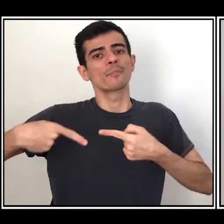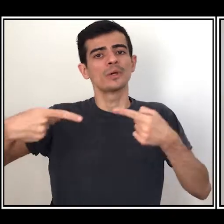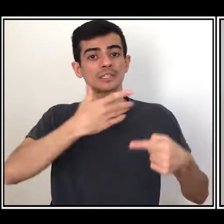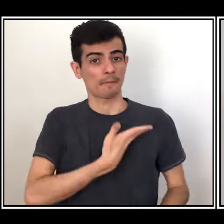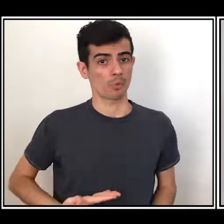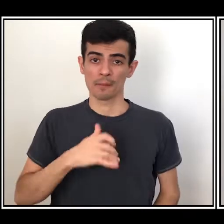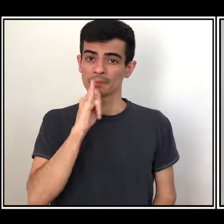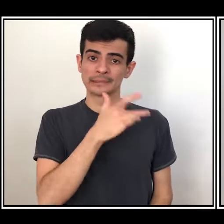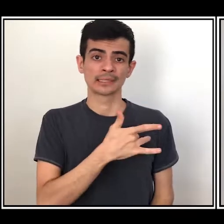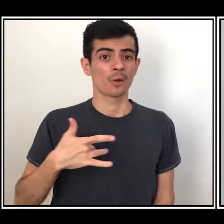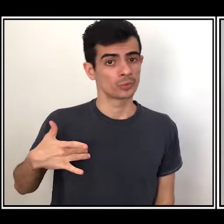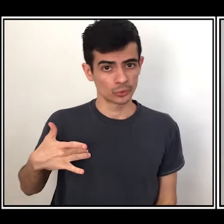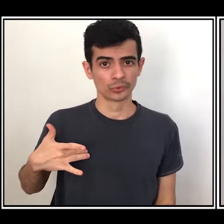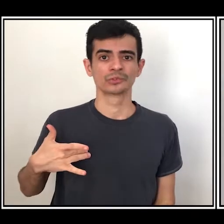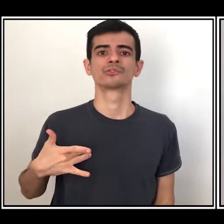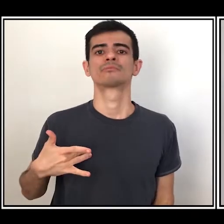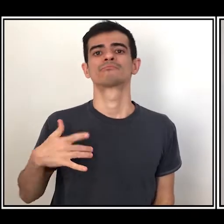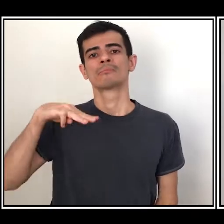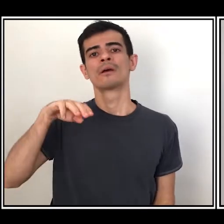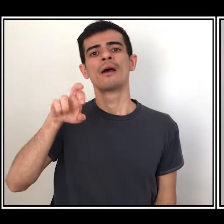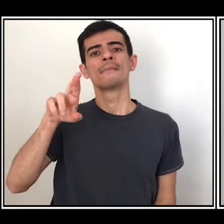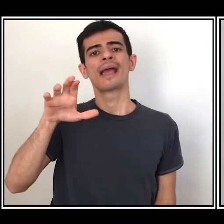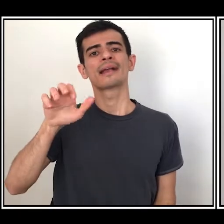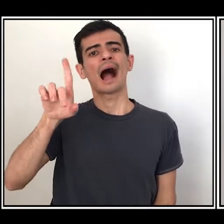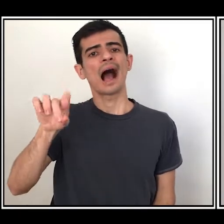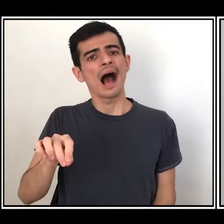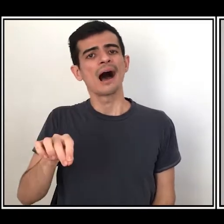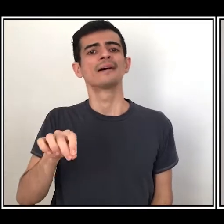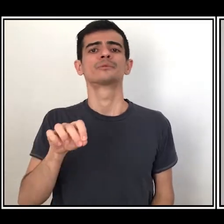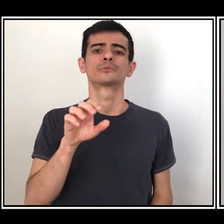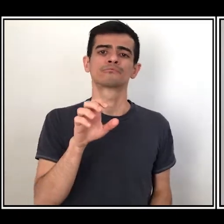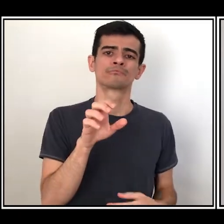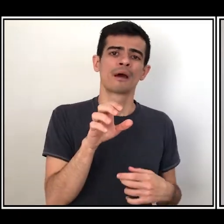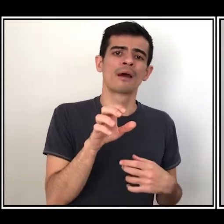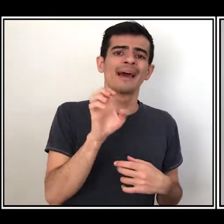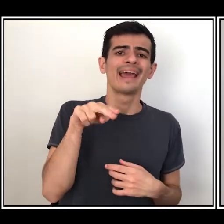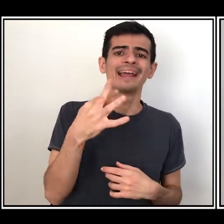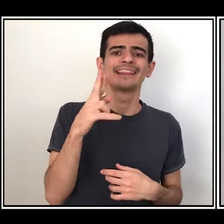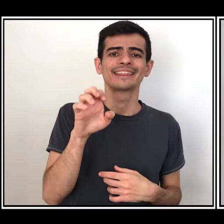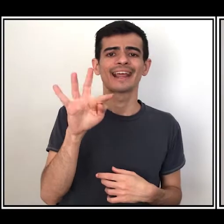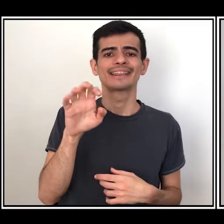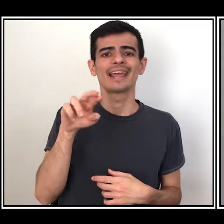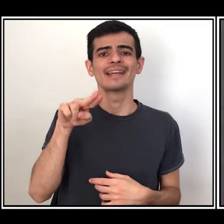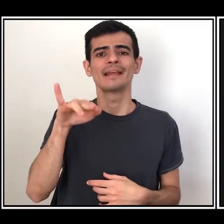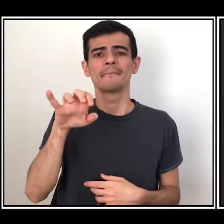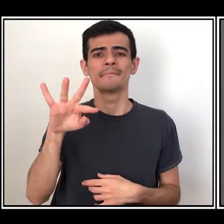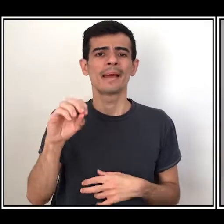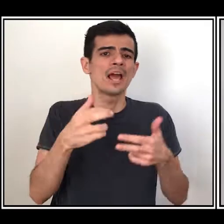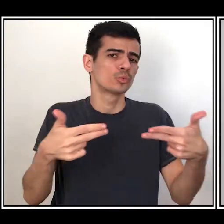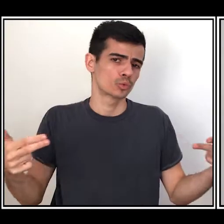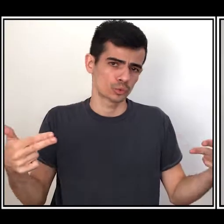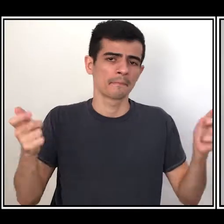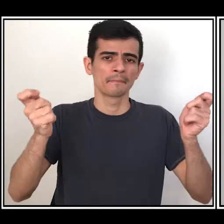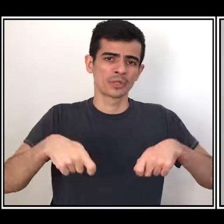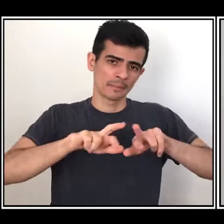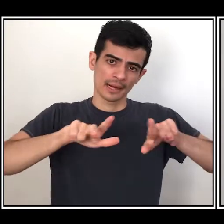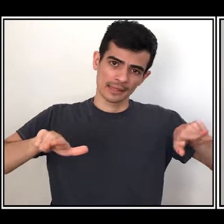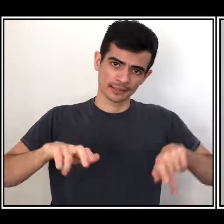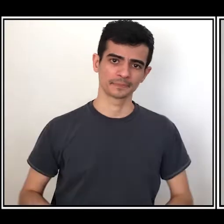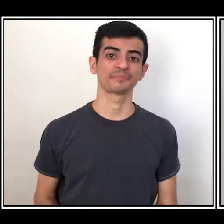mercado, entretenimento, quer dizer, abre outras formas de possibilidade. Se você gostou e quiser saber mais